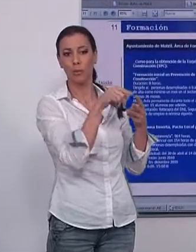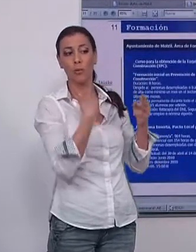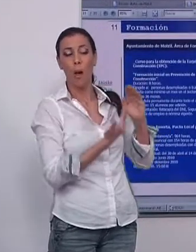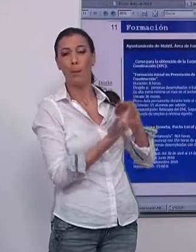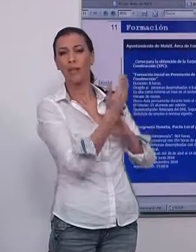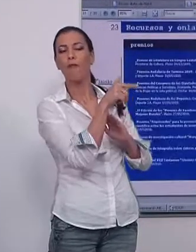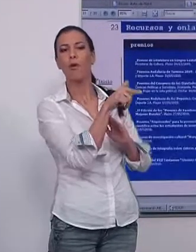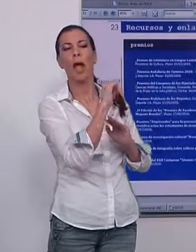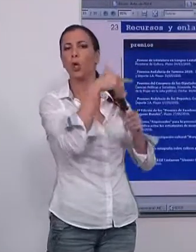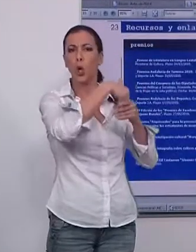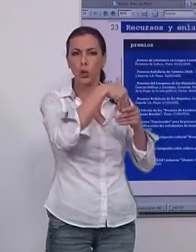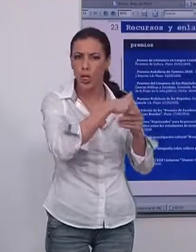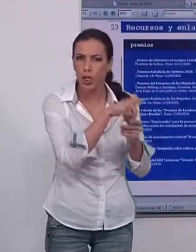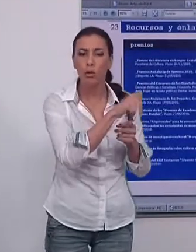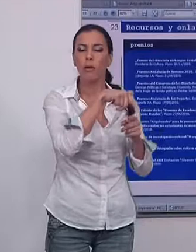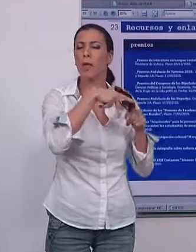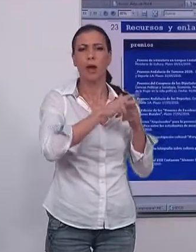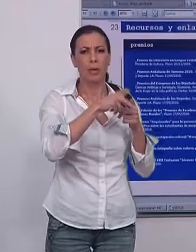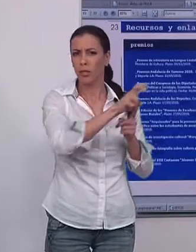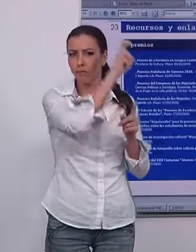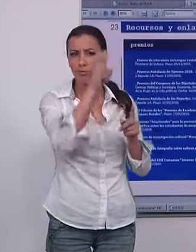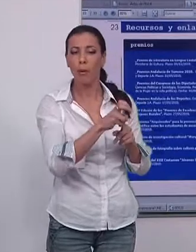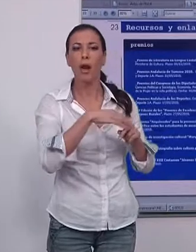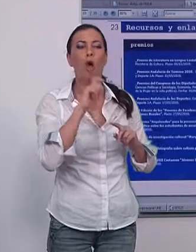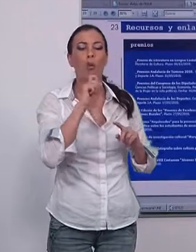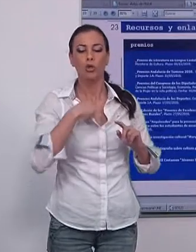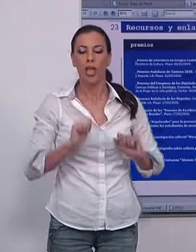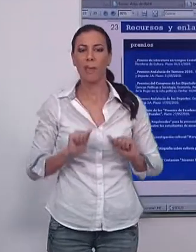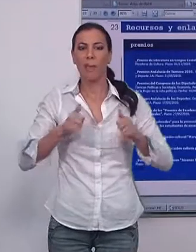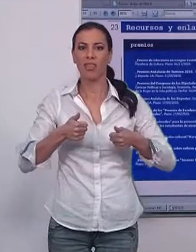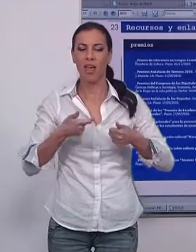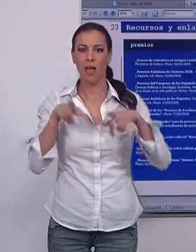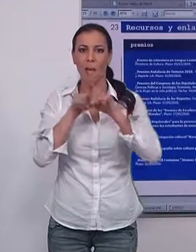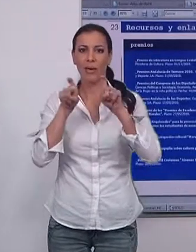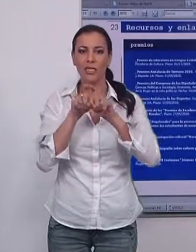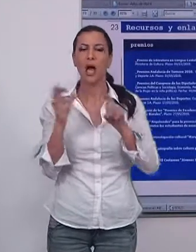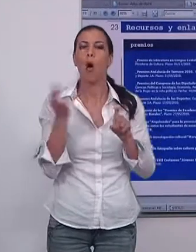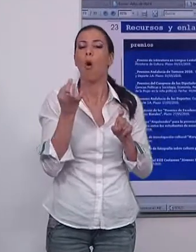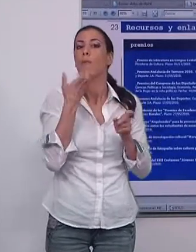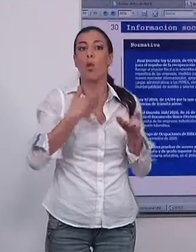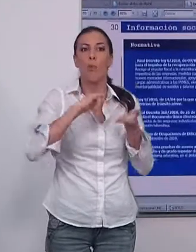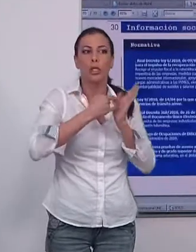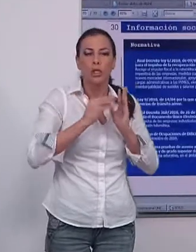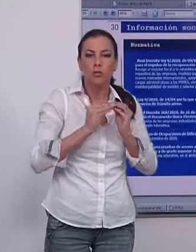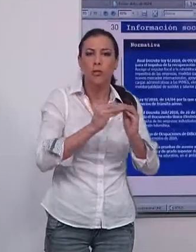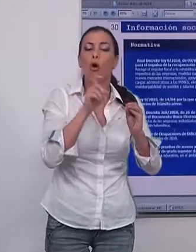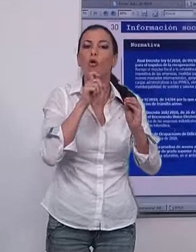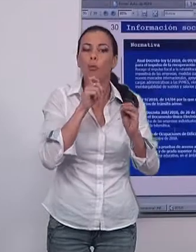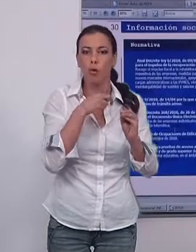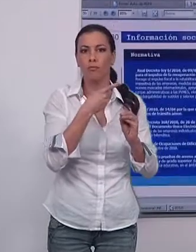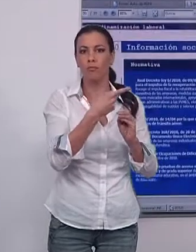plataforma se puede acceder a contenidos y también a herramientas para iniciar o bien consolidar un proyecto